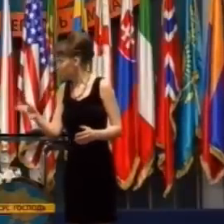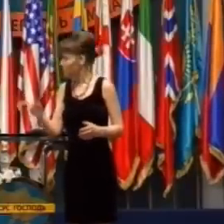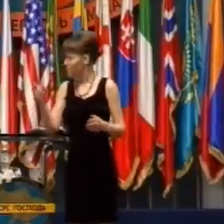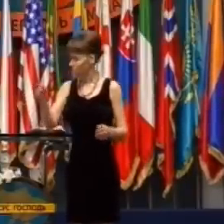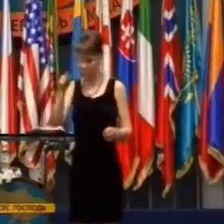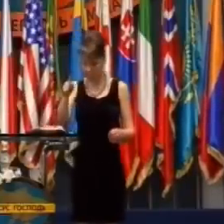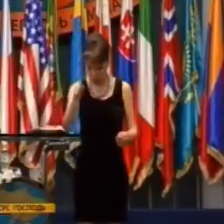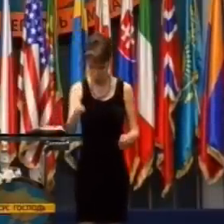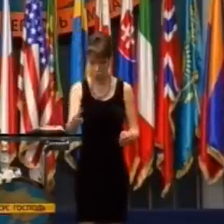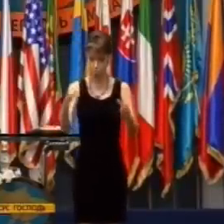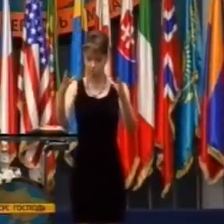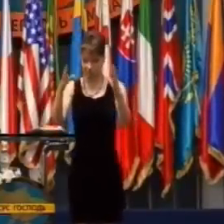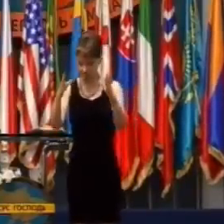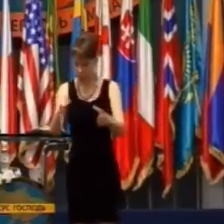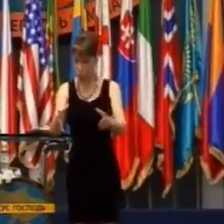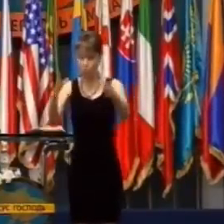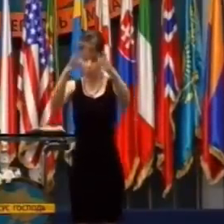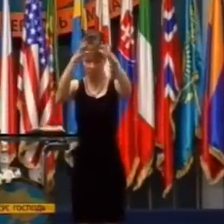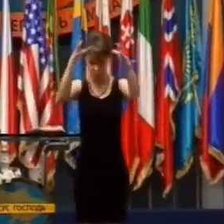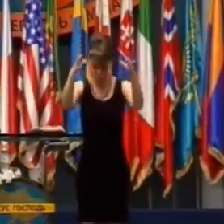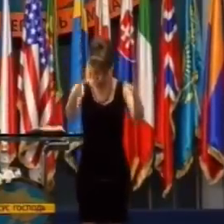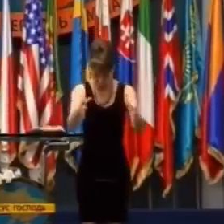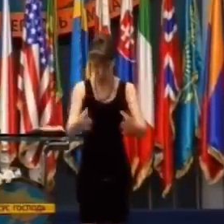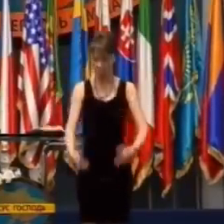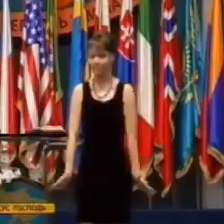a vložili Boha do nej.